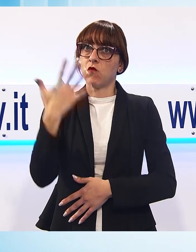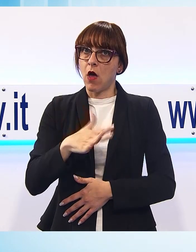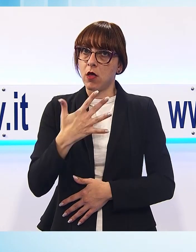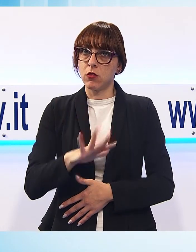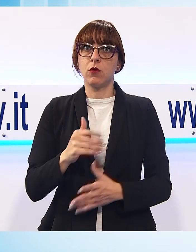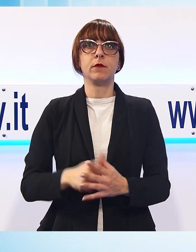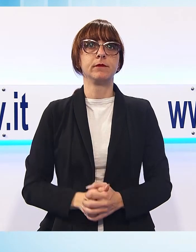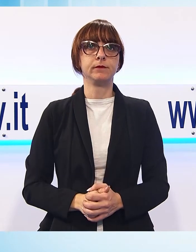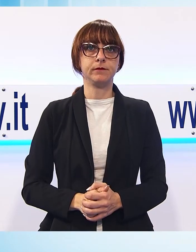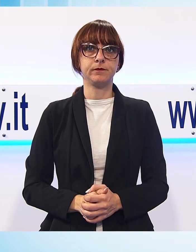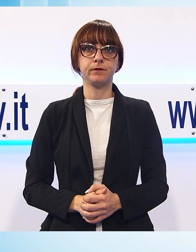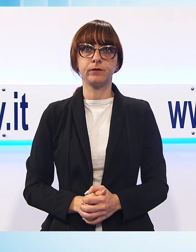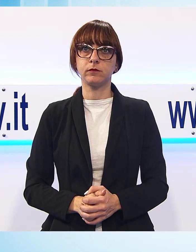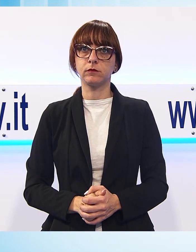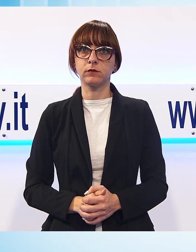Casentini.